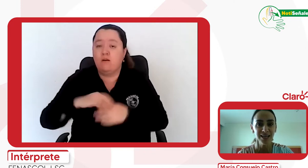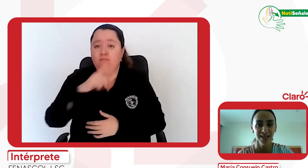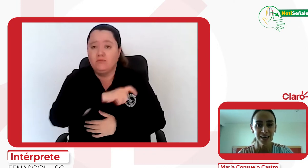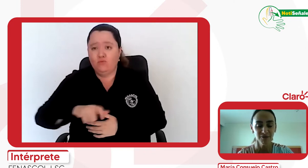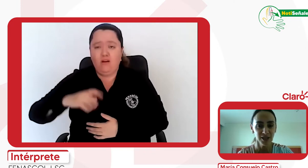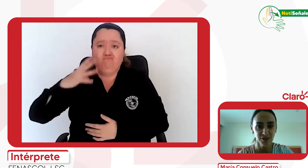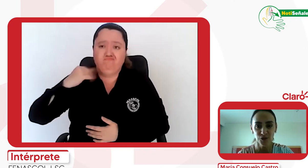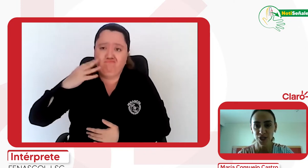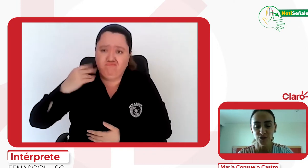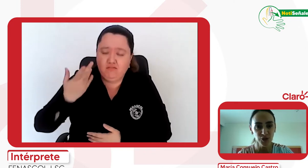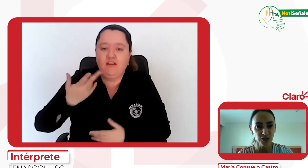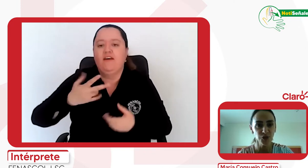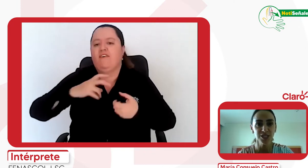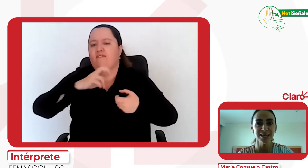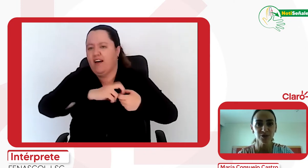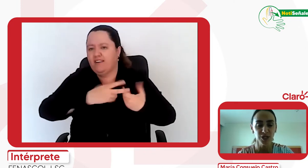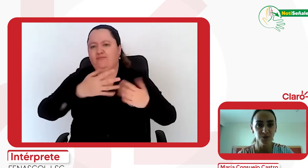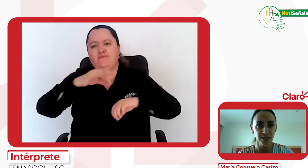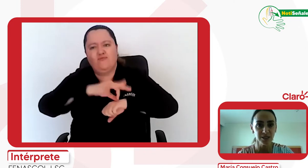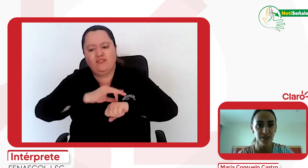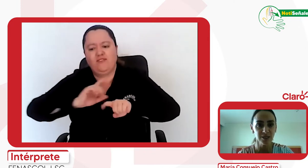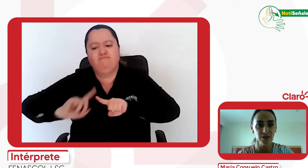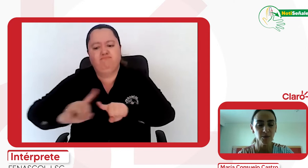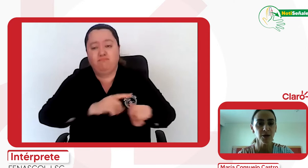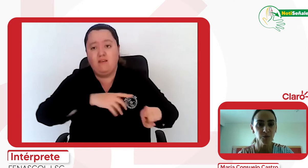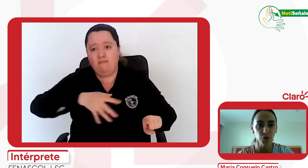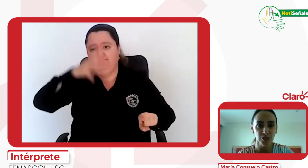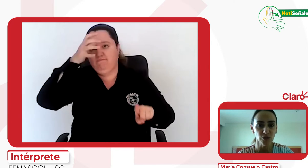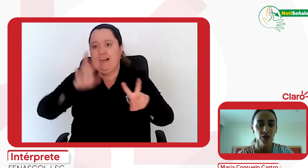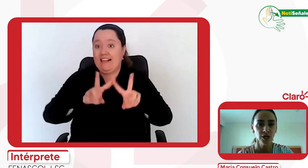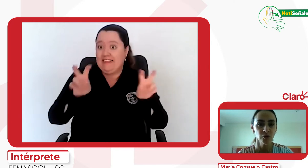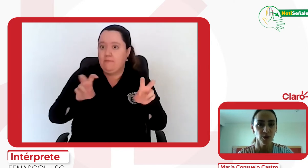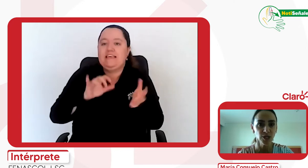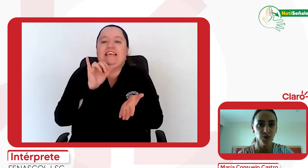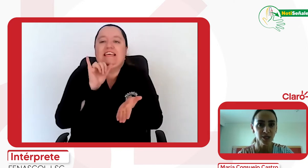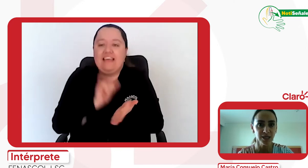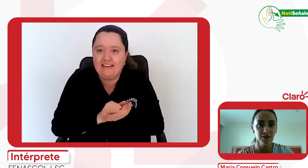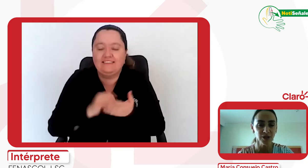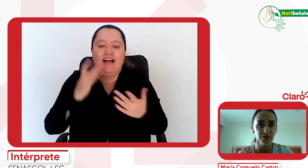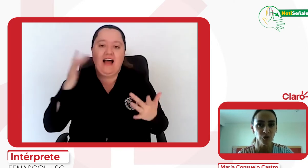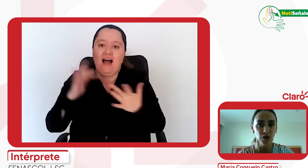federaciones, fundaciones que son expertas en este tema y por eso tocamos las puertas de FENASCOL.